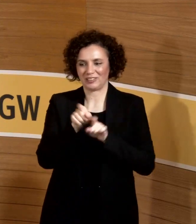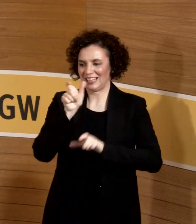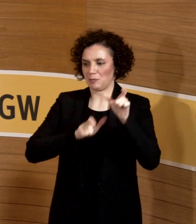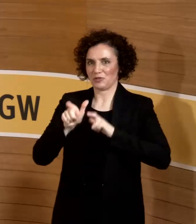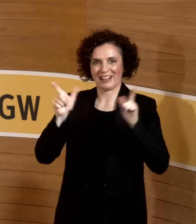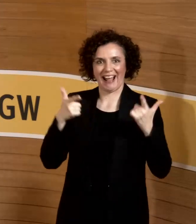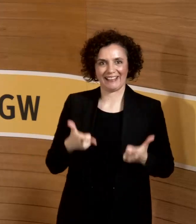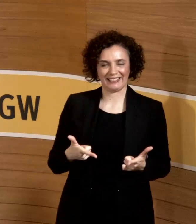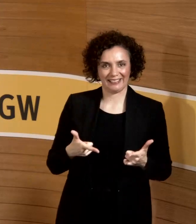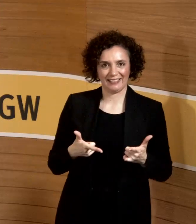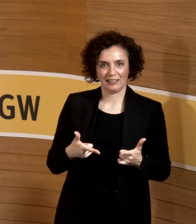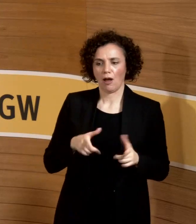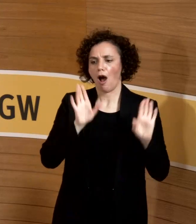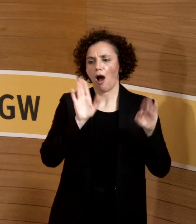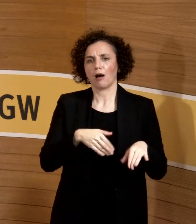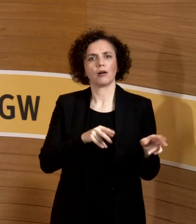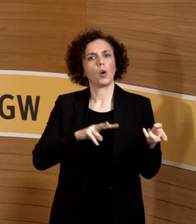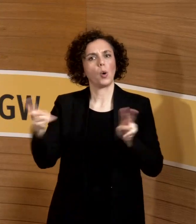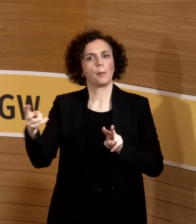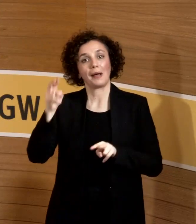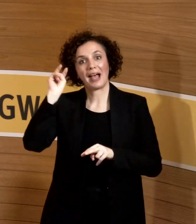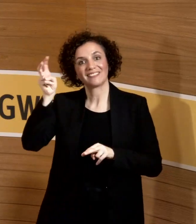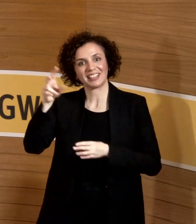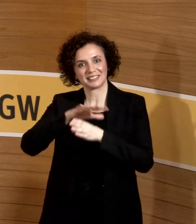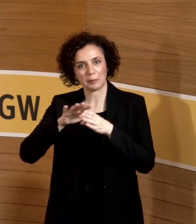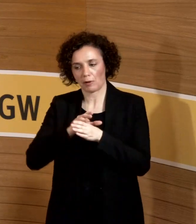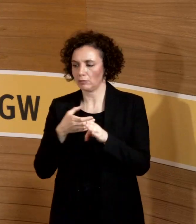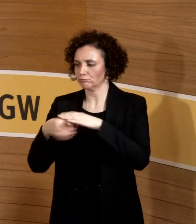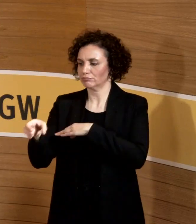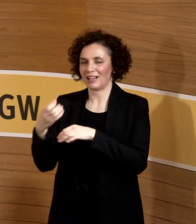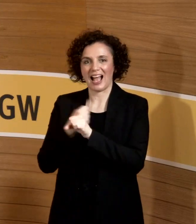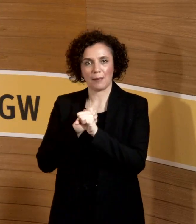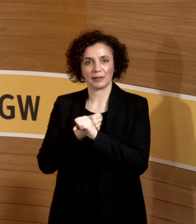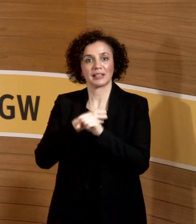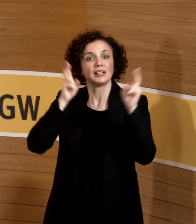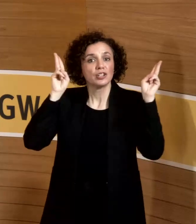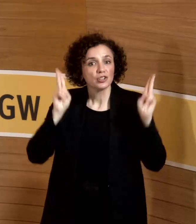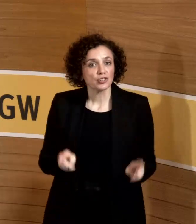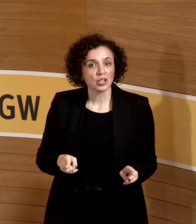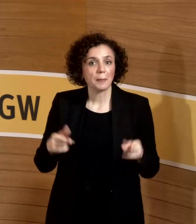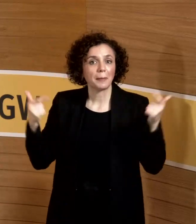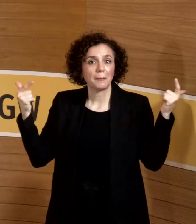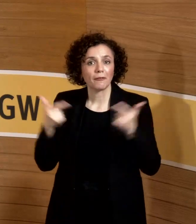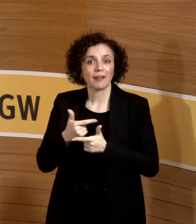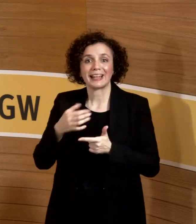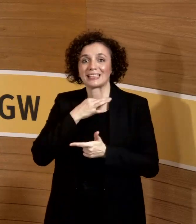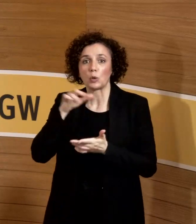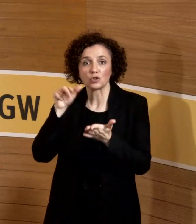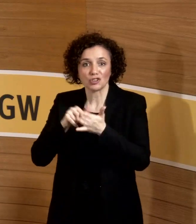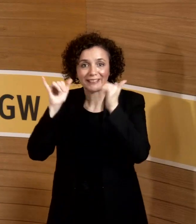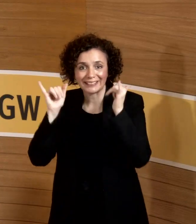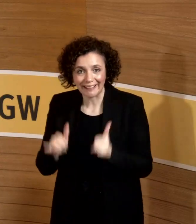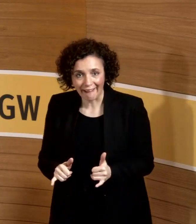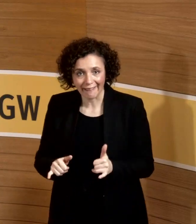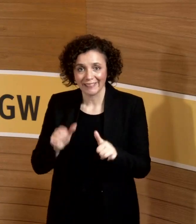Ja, die kann doch im Erwachsenenbereich arbeiten. Okay, wir haben Pflegenotstand. Und natürlich freut sich vielleicht eine Station im